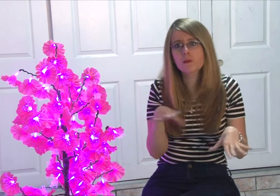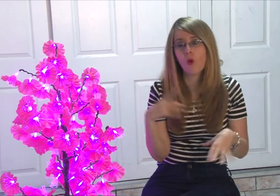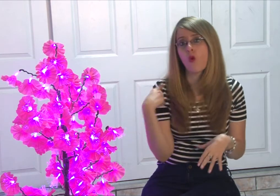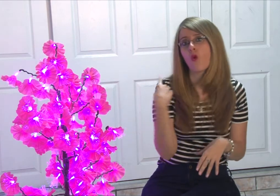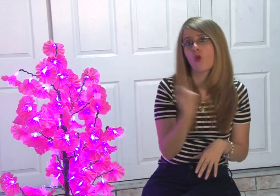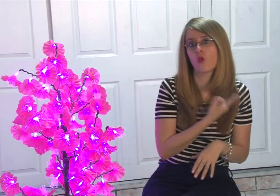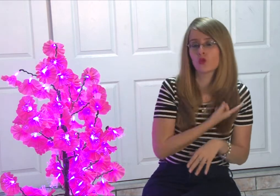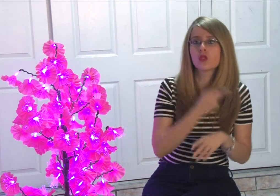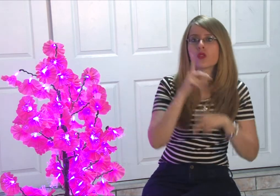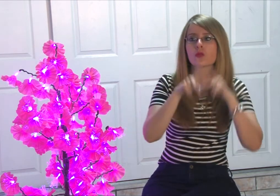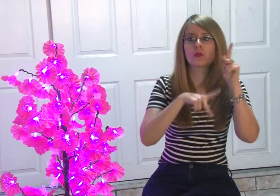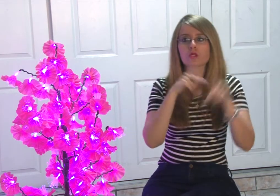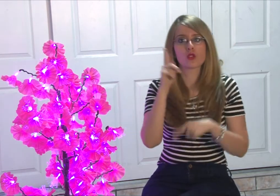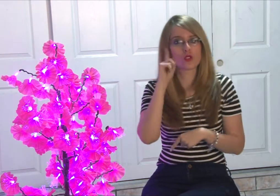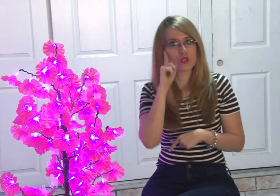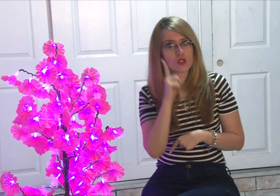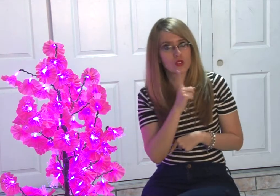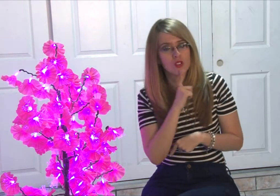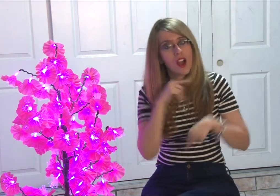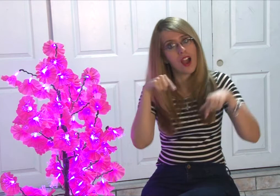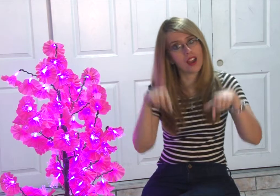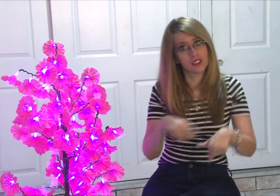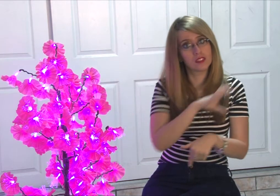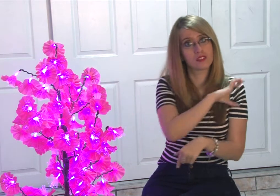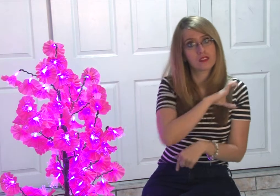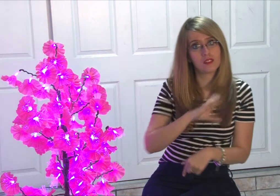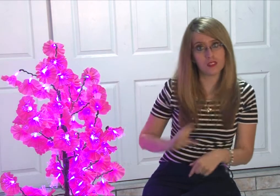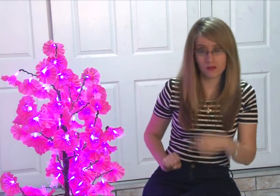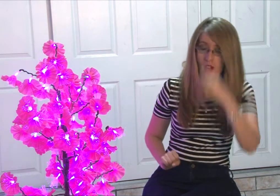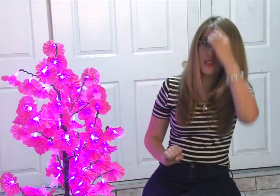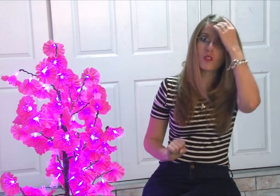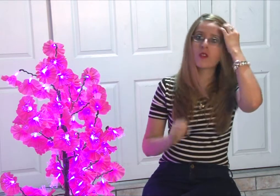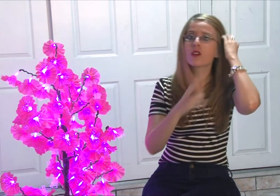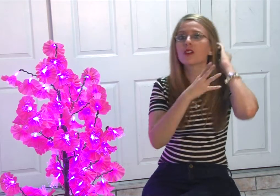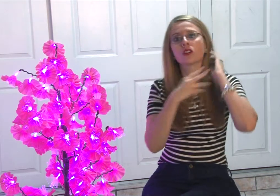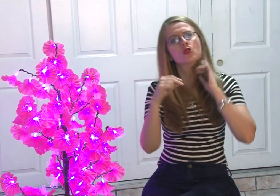y hacer para los sordos también acá en El Salvador,